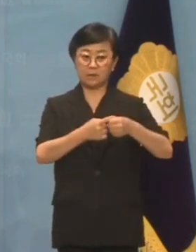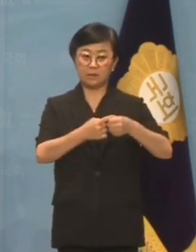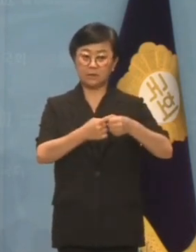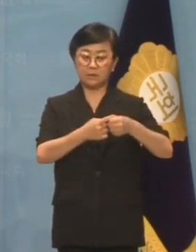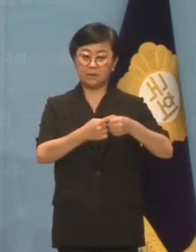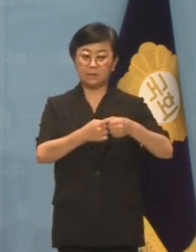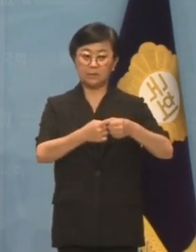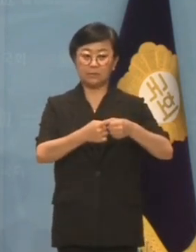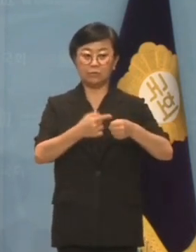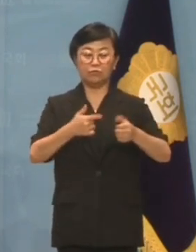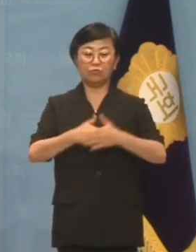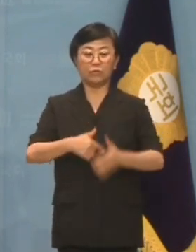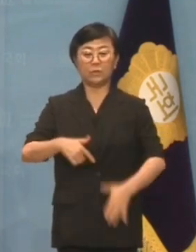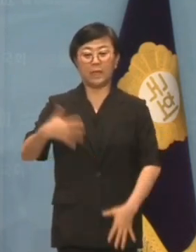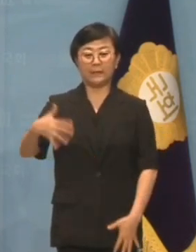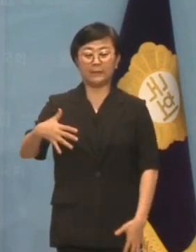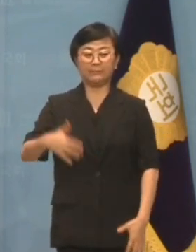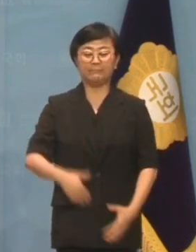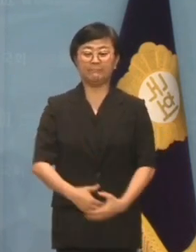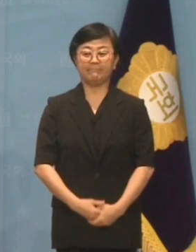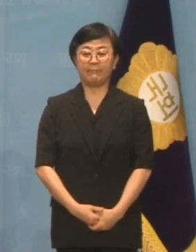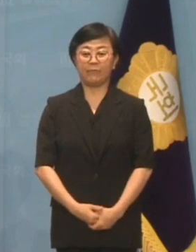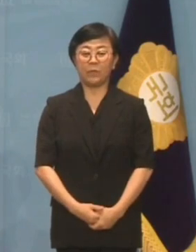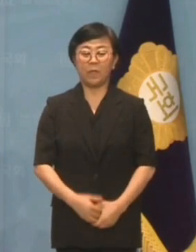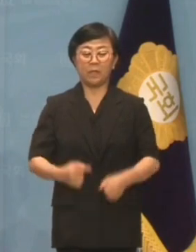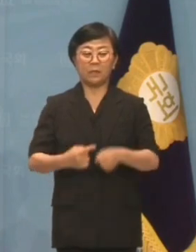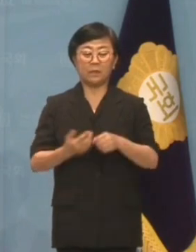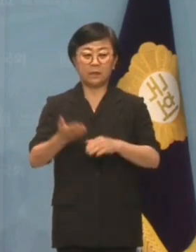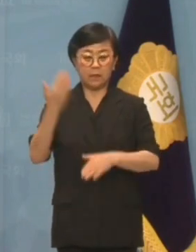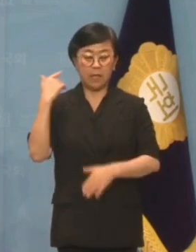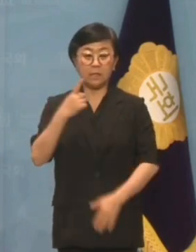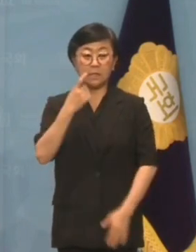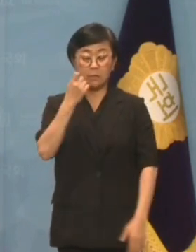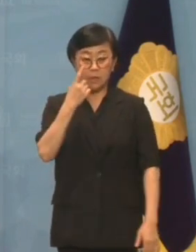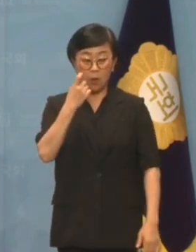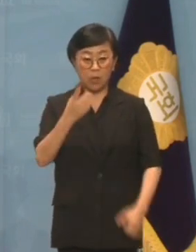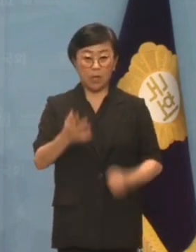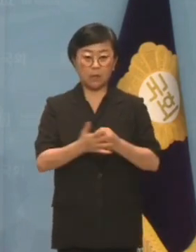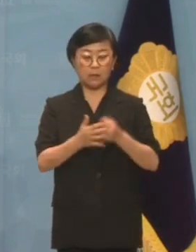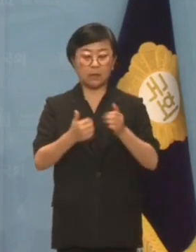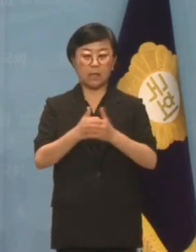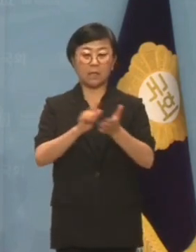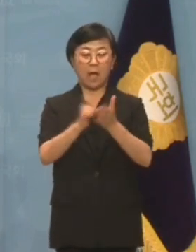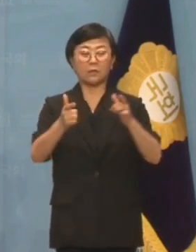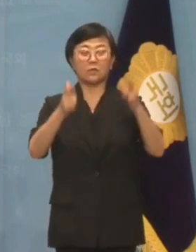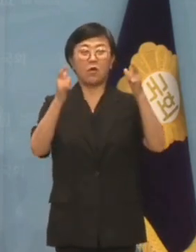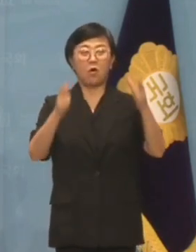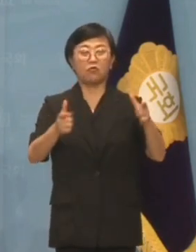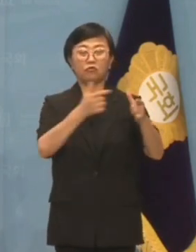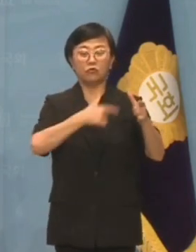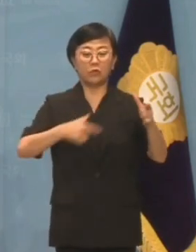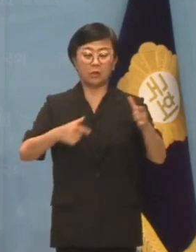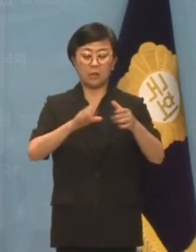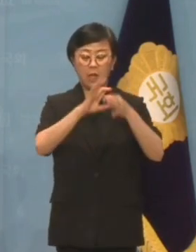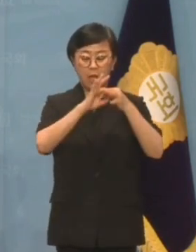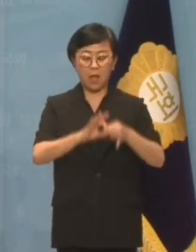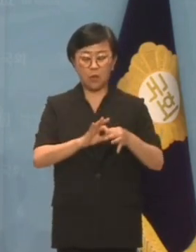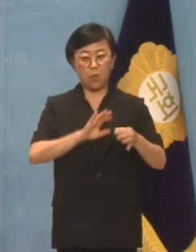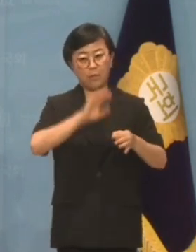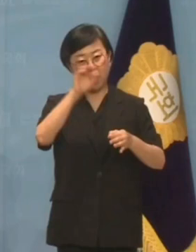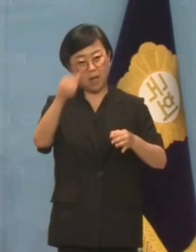채우지도 못했습니다. 지난 11개월간 강서구정은 파행을 거듭했습니다.